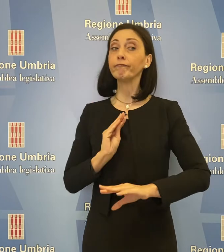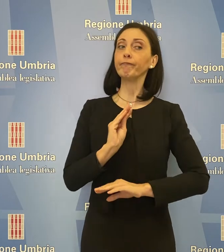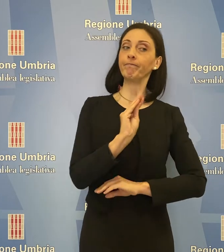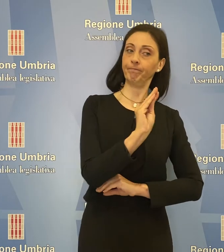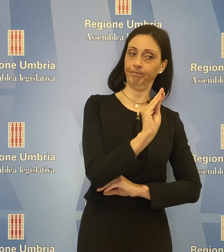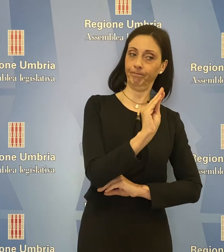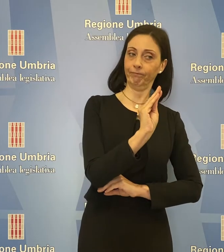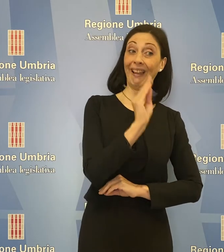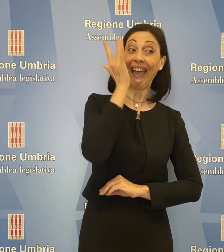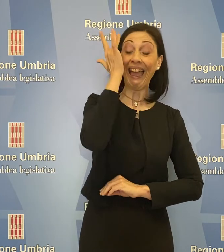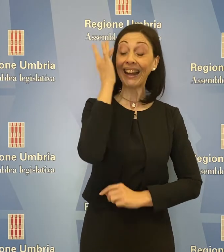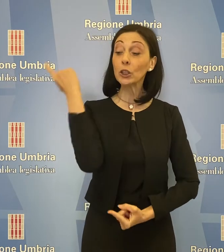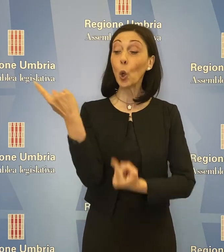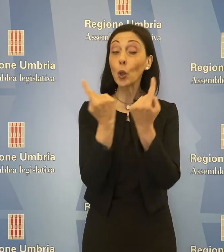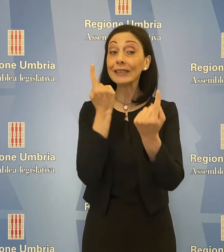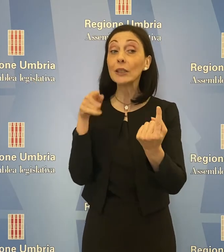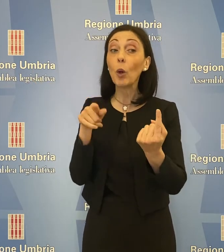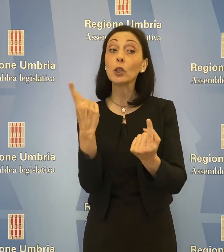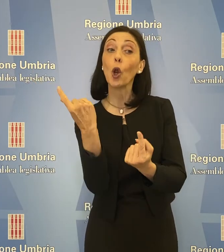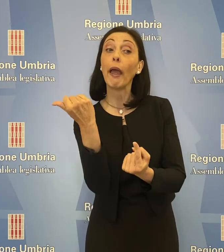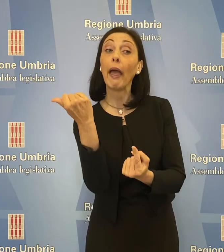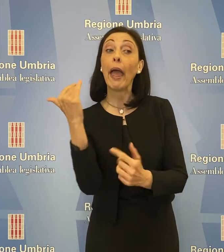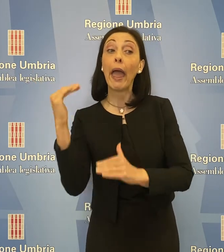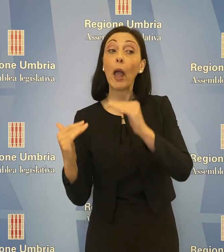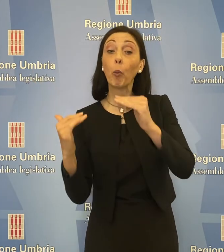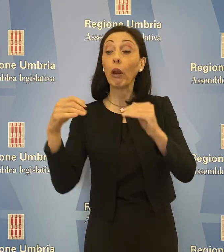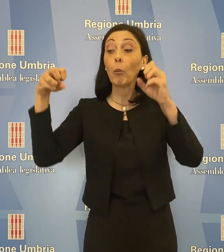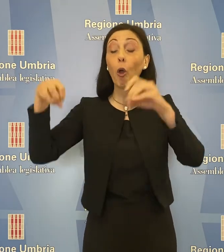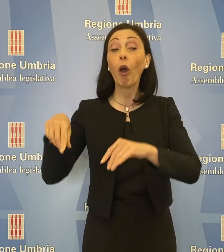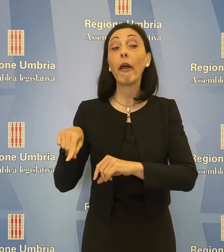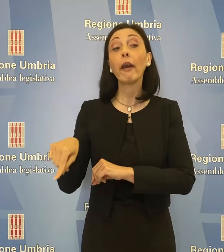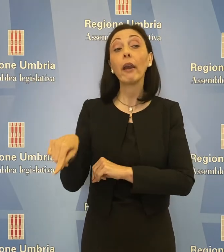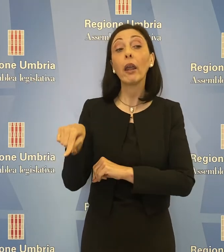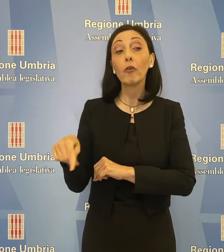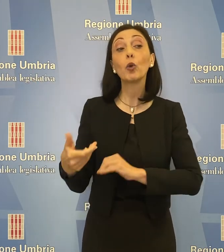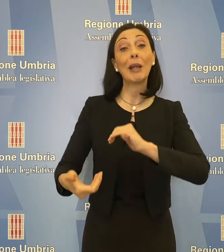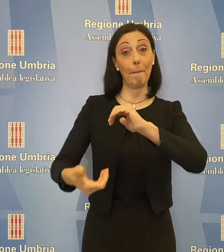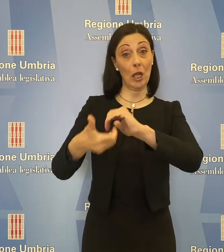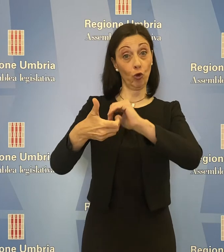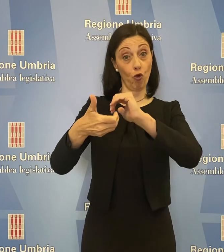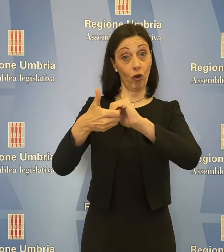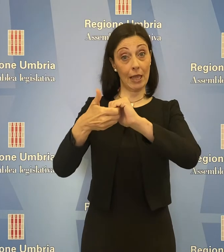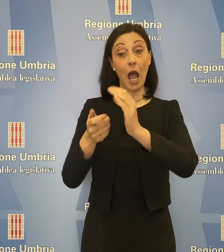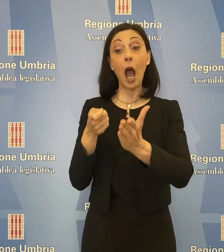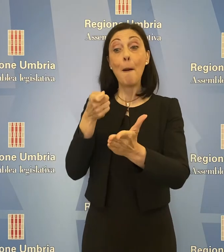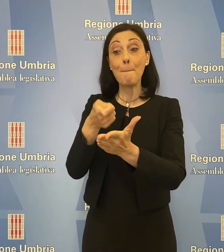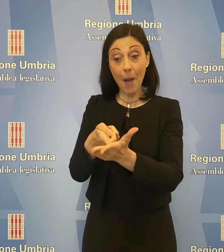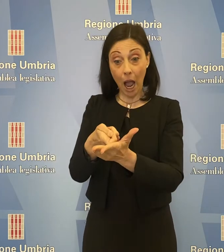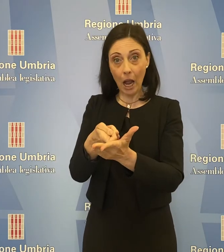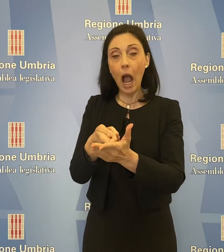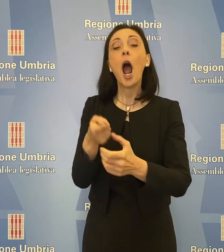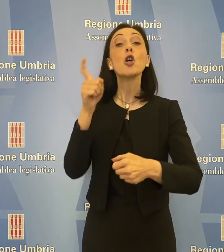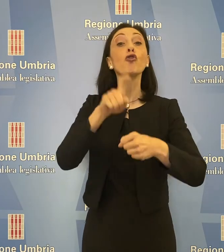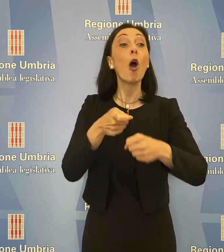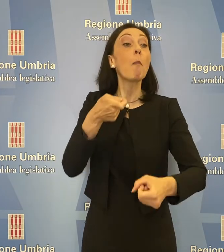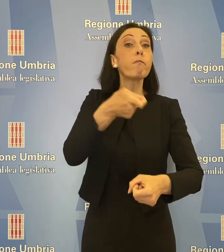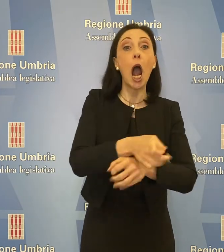se non si ritenga rischioso per l'equilibrio del sistema di rifiuti regionale la compressione dei flussi finanziari delle società a favore dei soci.